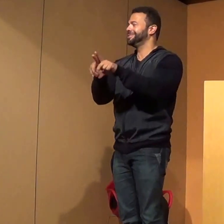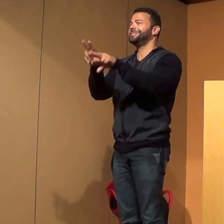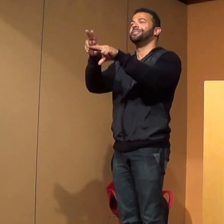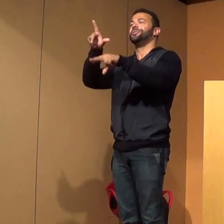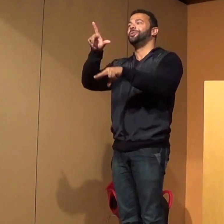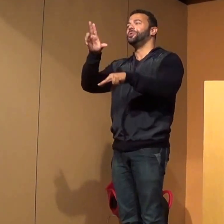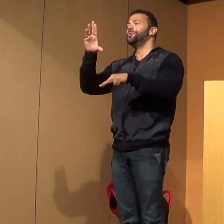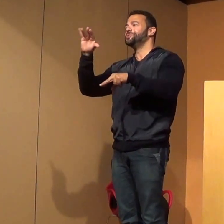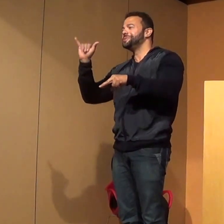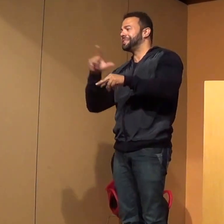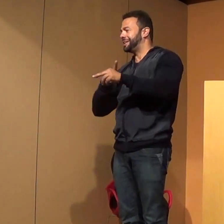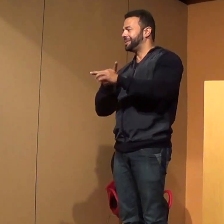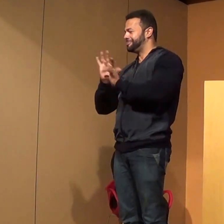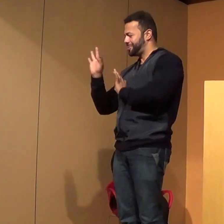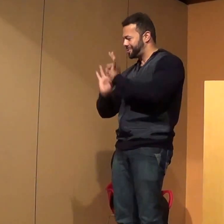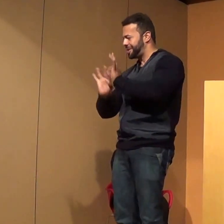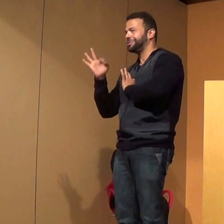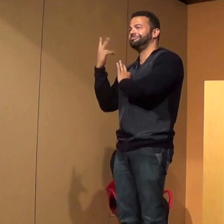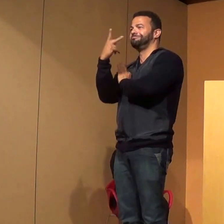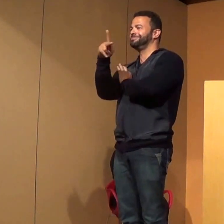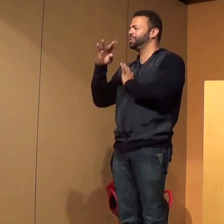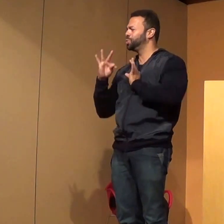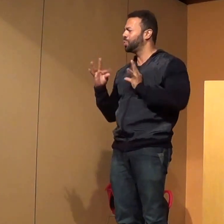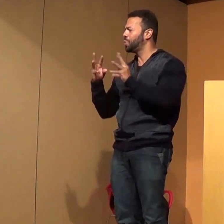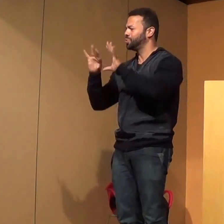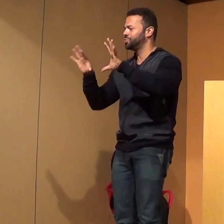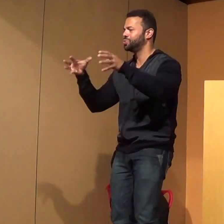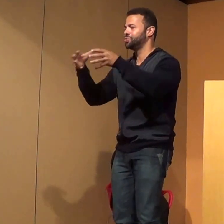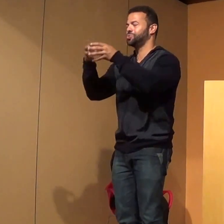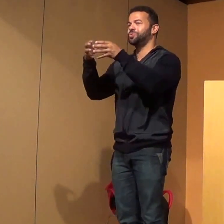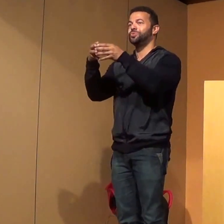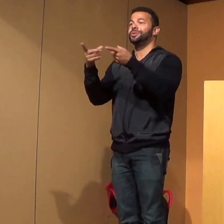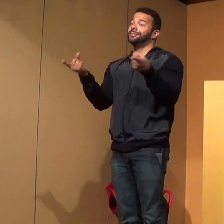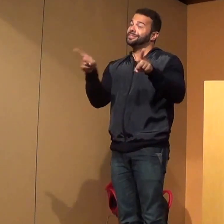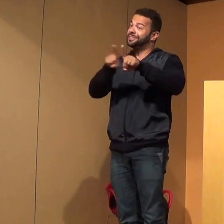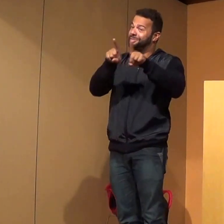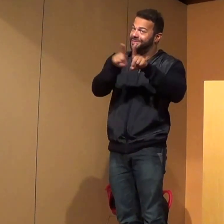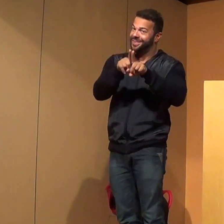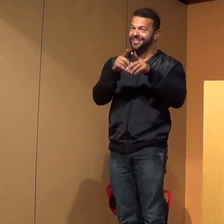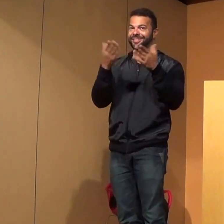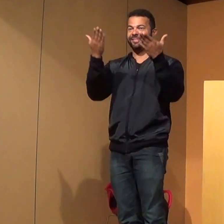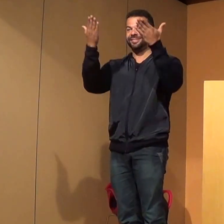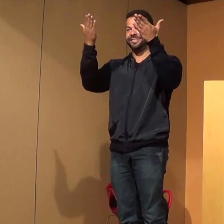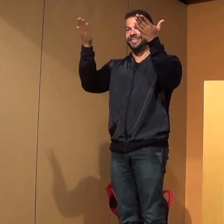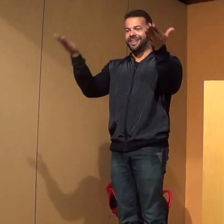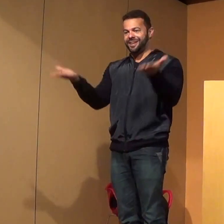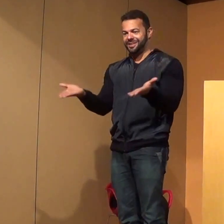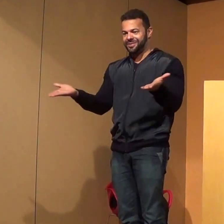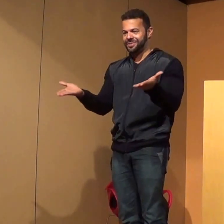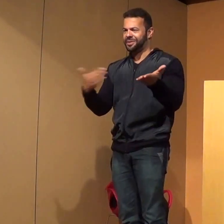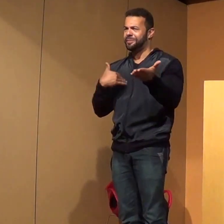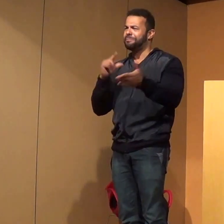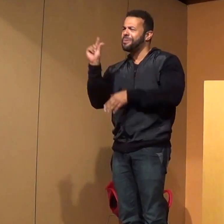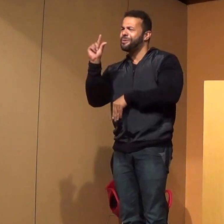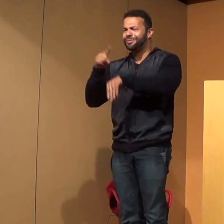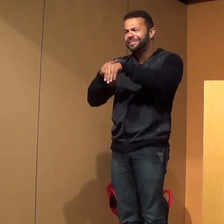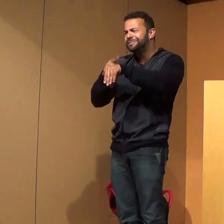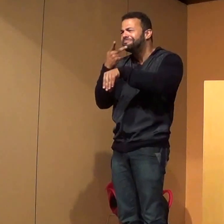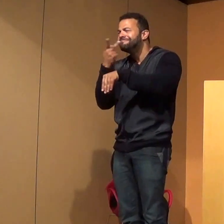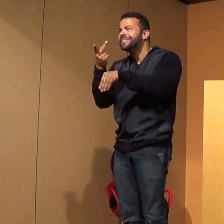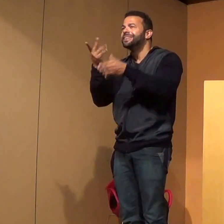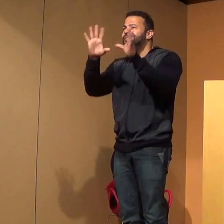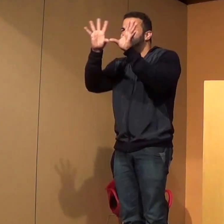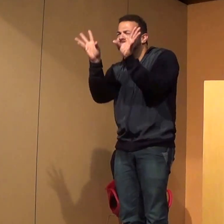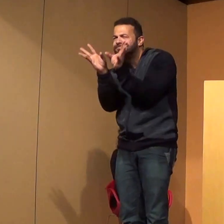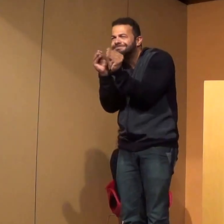né? E todos eles que vão trabalhar. E para encerrar, né, que é pouco tempo, eu quero